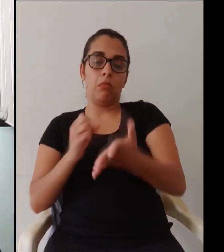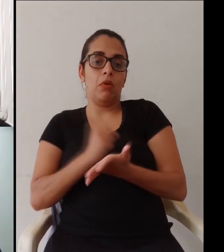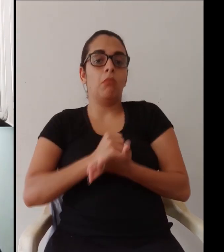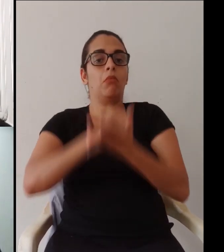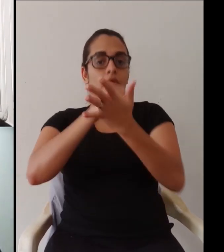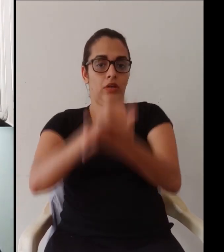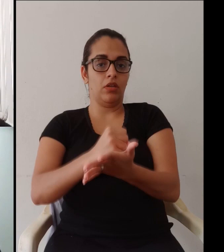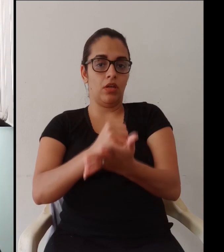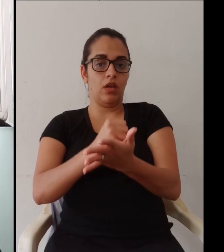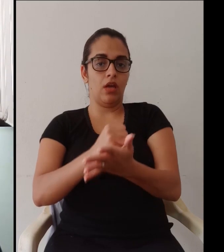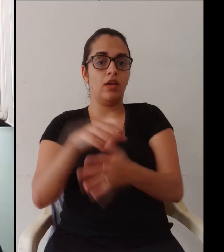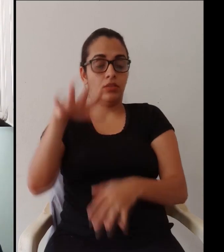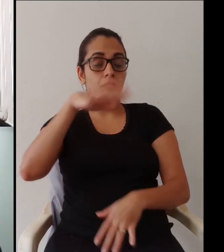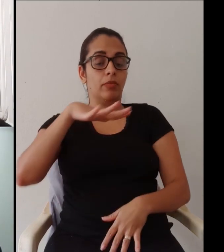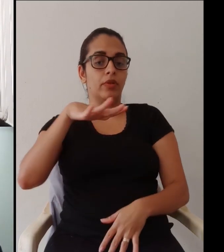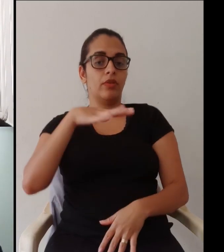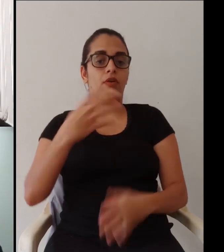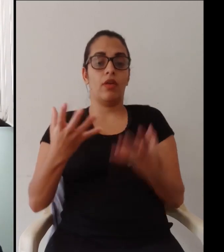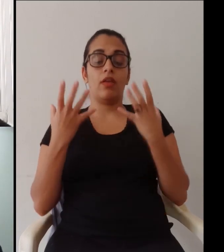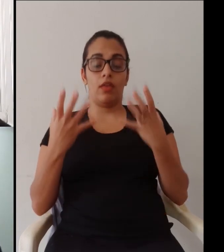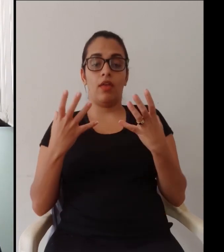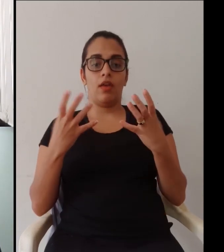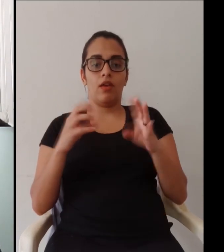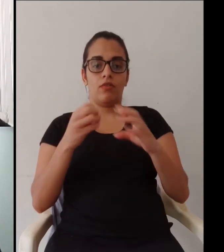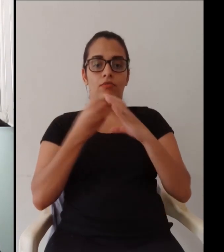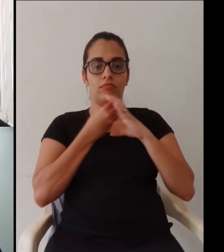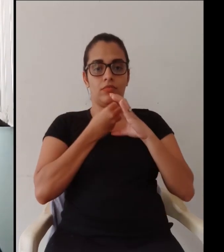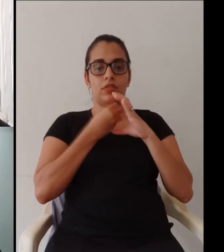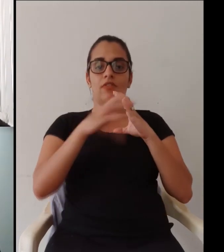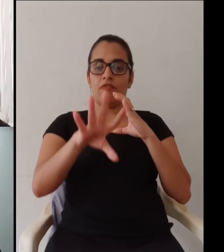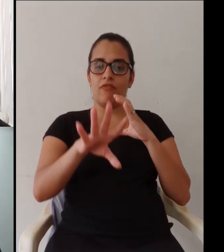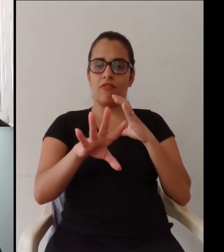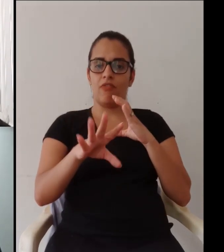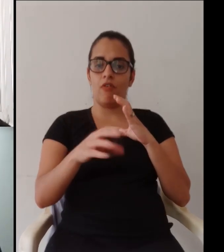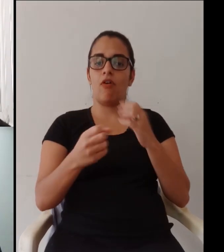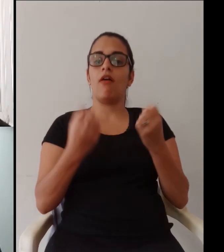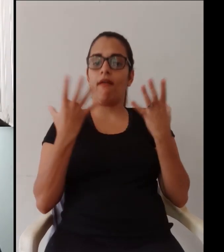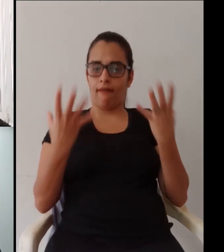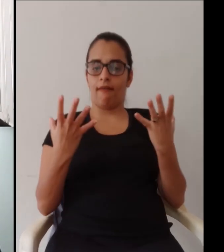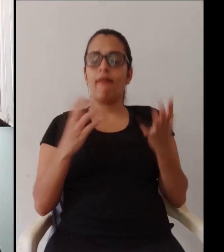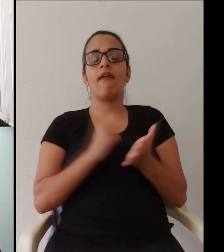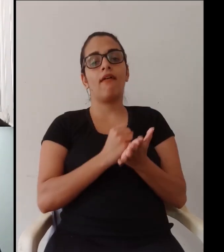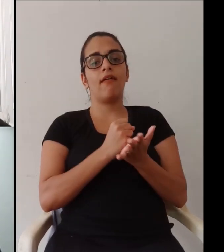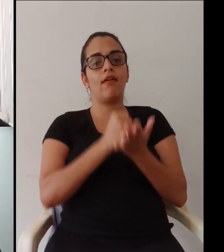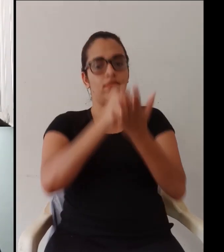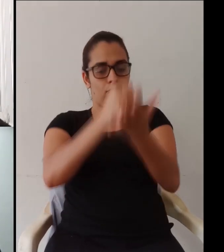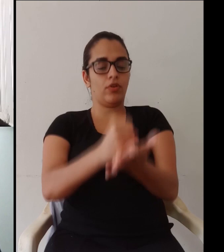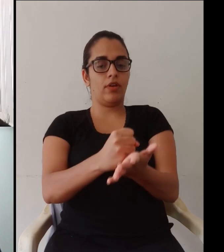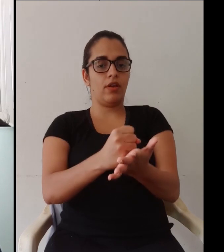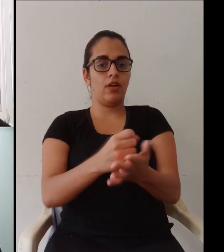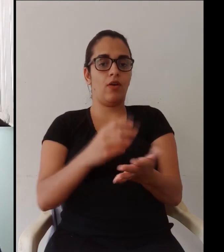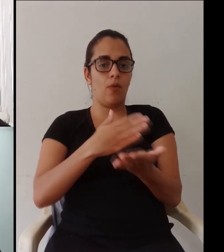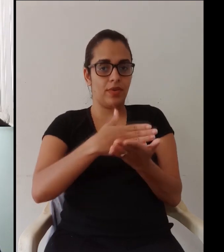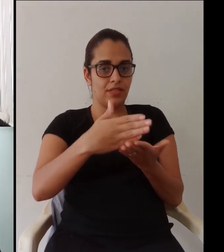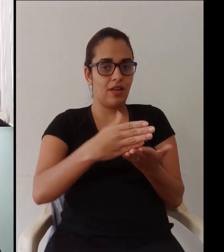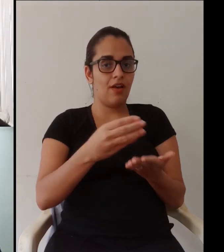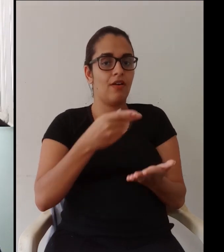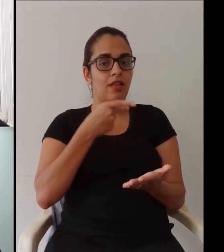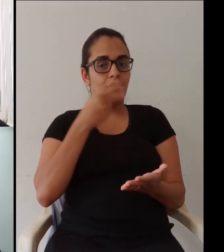Instituto, utilizar a modalidade ou utilizar tecnologias educacionais para apoiar esse tempo, eu queria